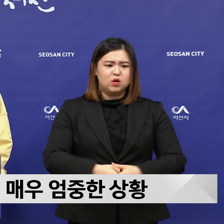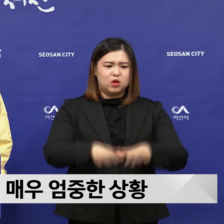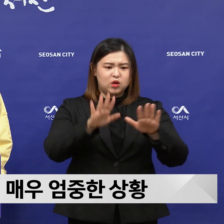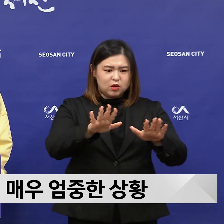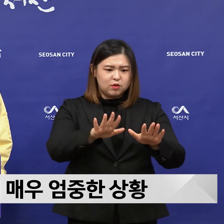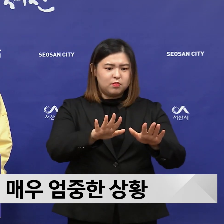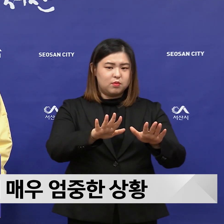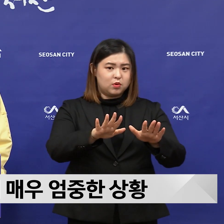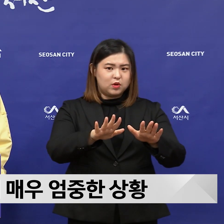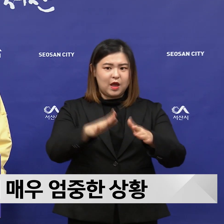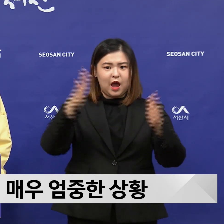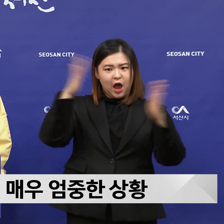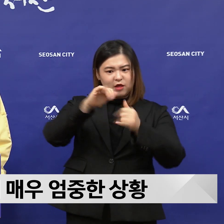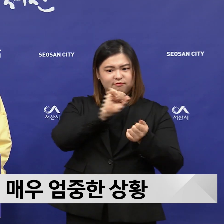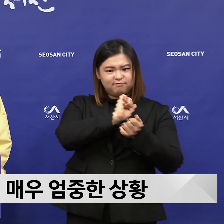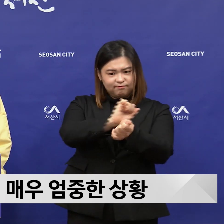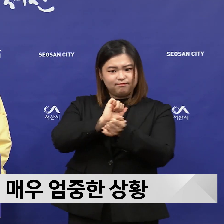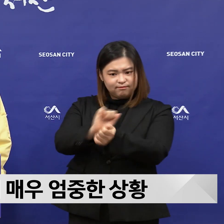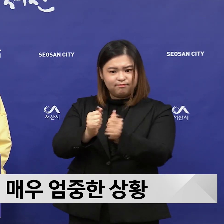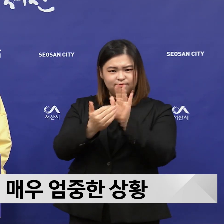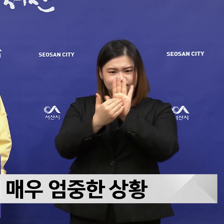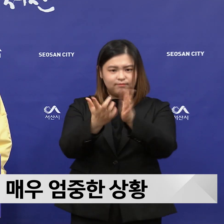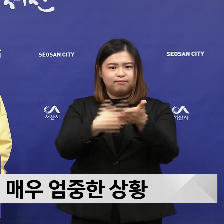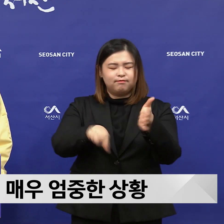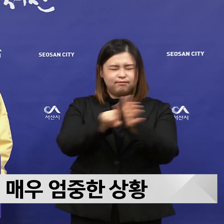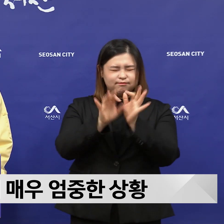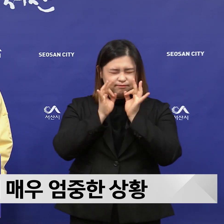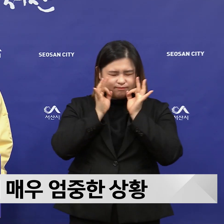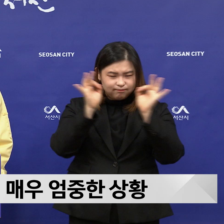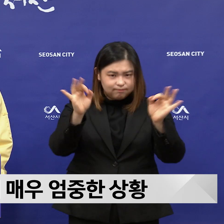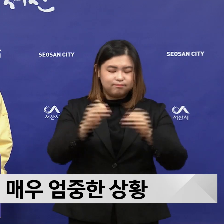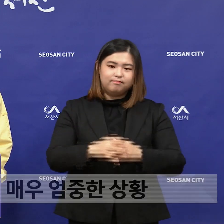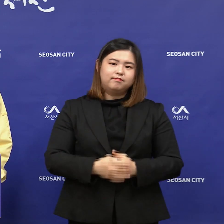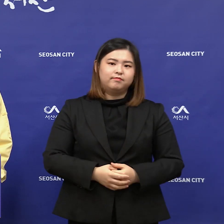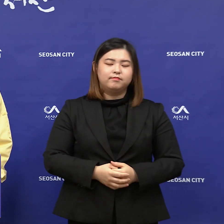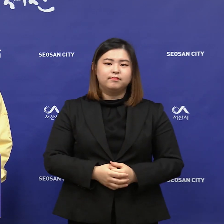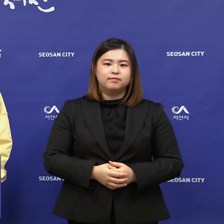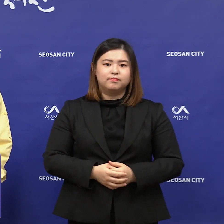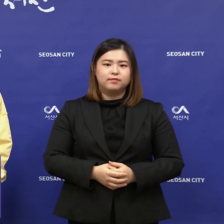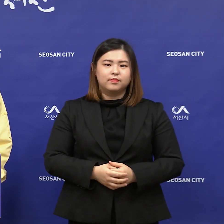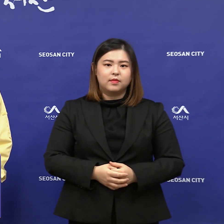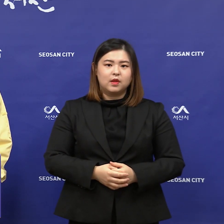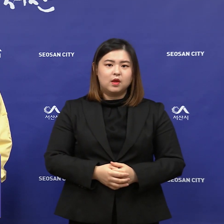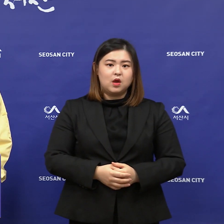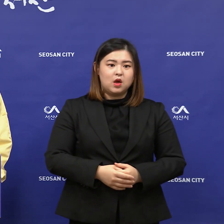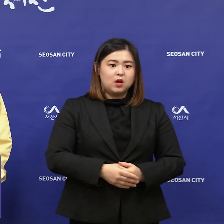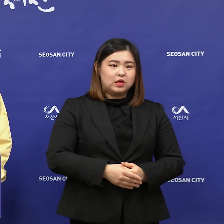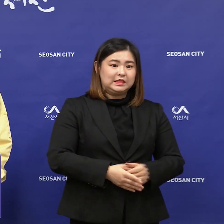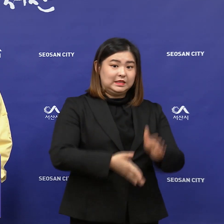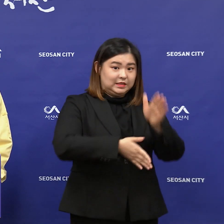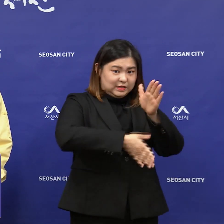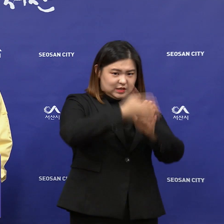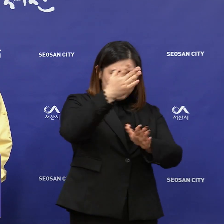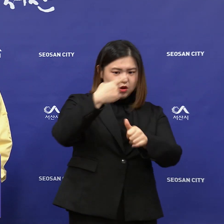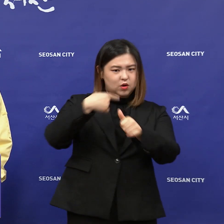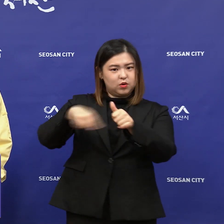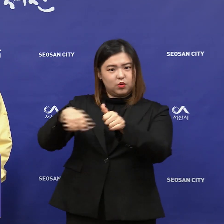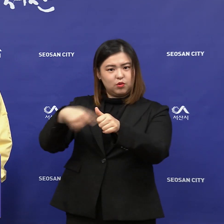확산되지 않도록 최선을 다하겠습니다. 우리시는 교육지원청과 합동으로